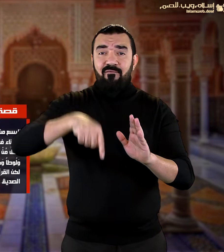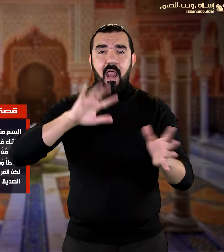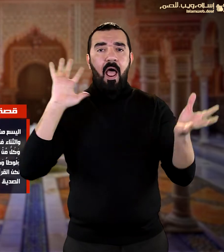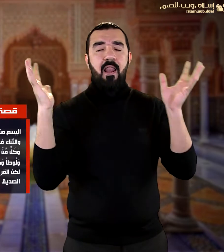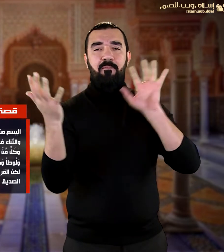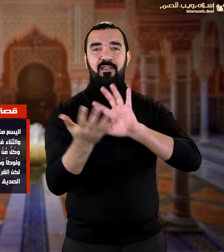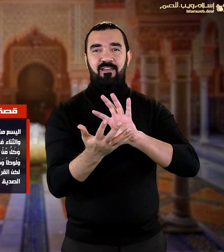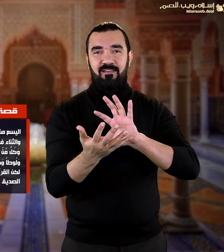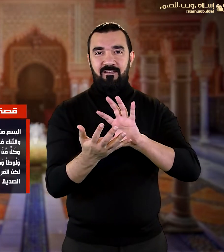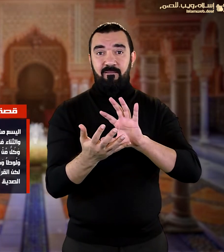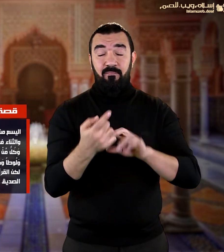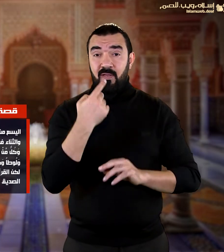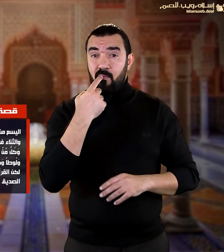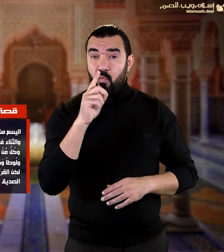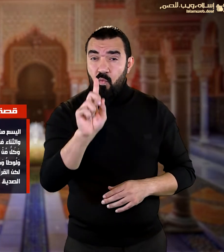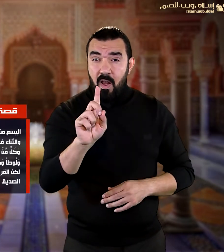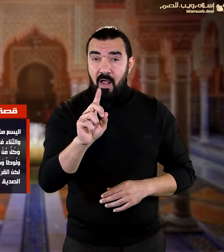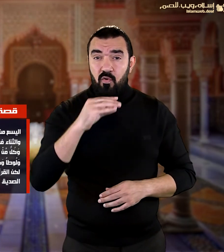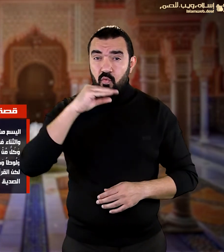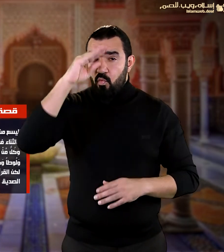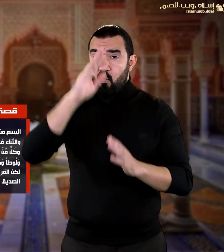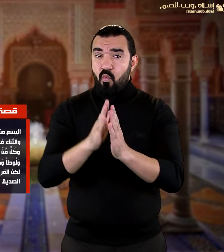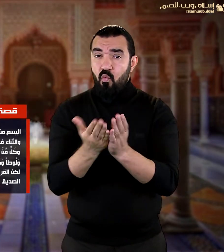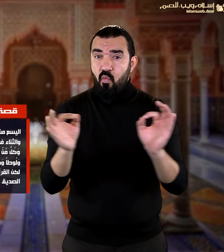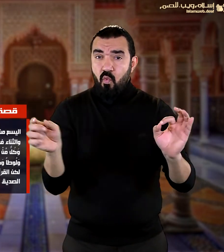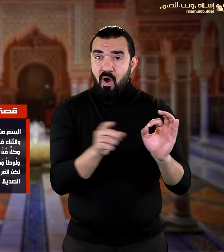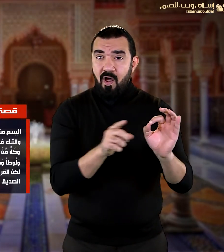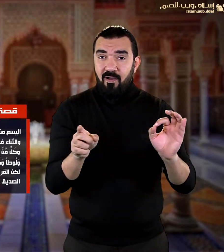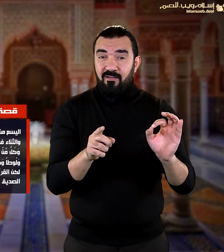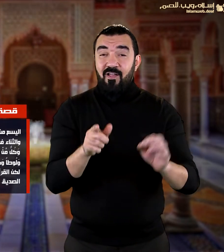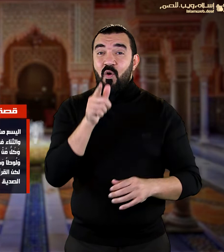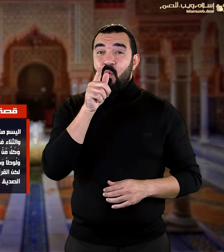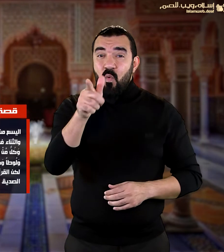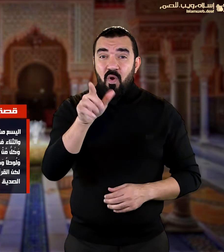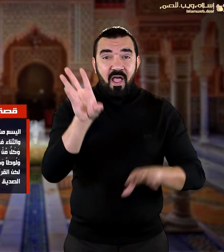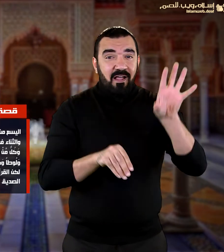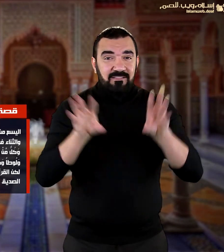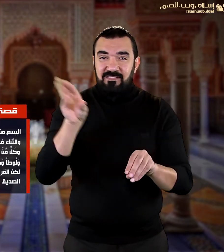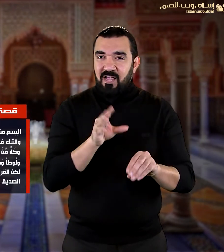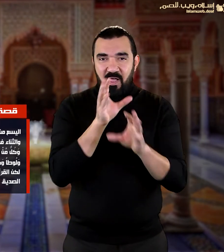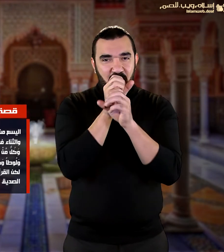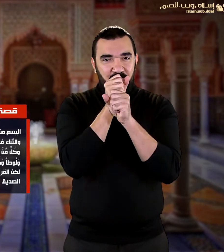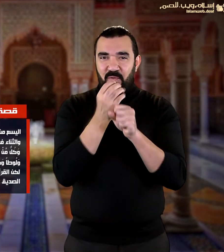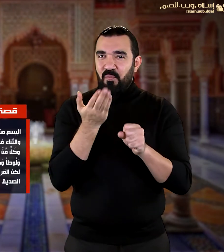لكن القرآن لم يذكر خبره وقد ذكر الحافظ بن عساكر